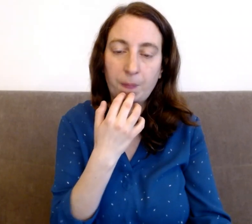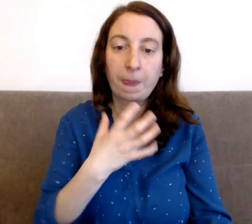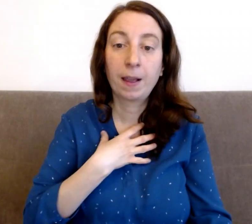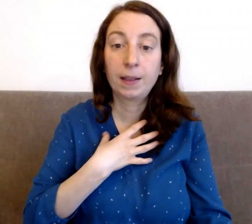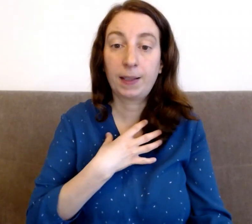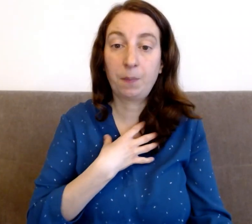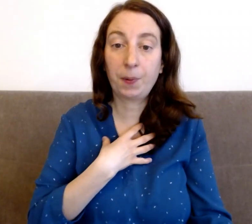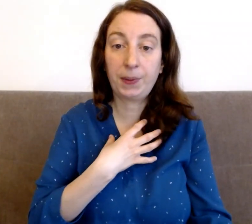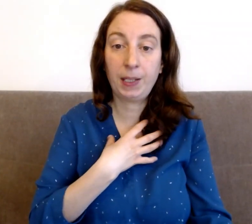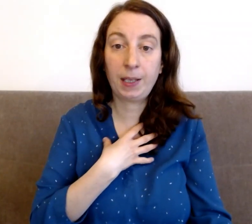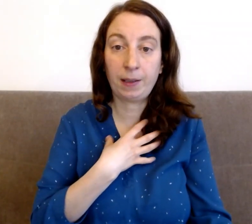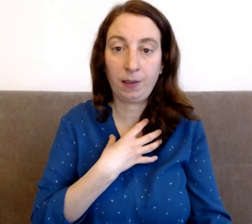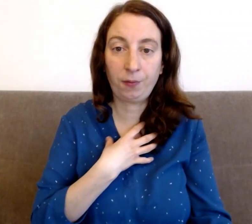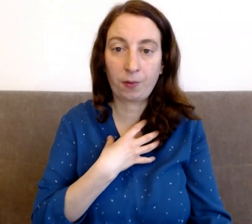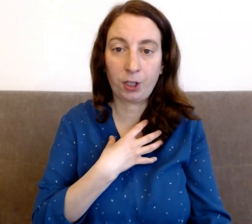Cette pensée négative que j'ai.